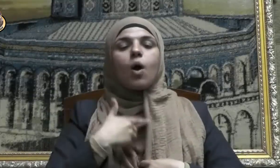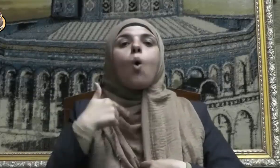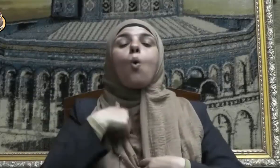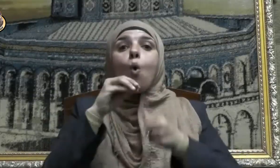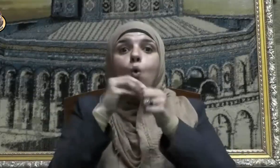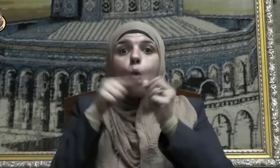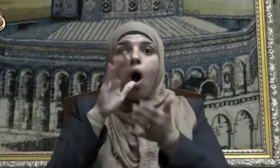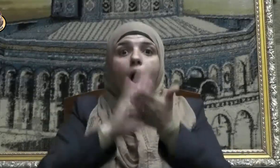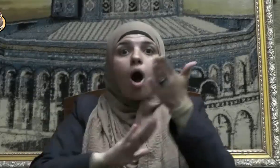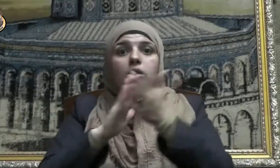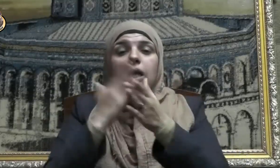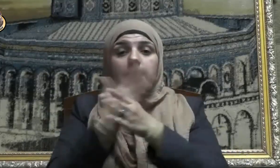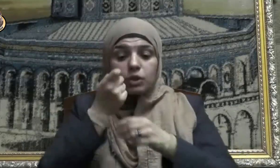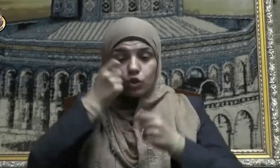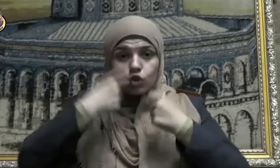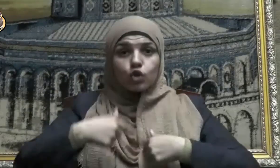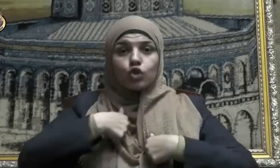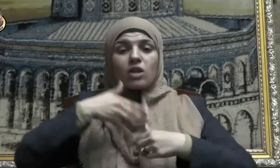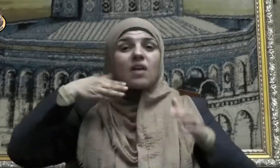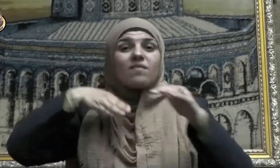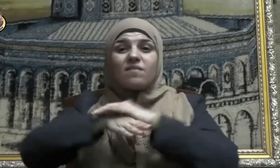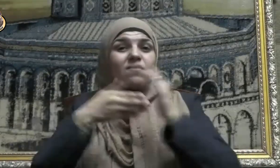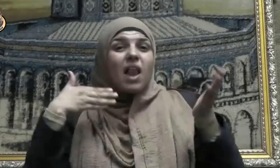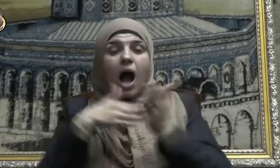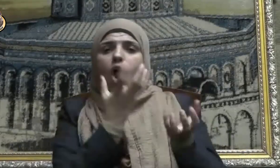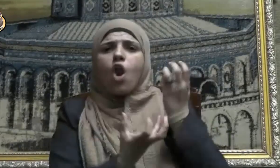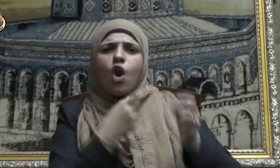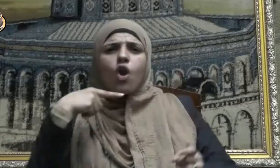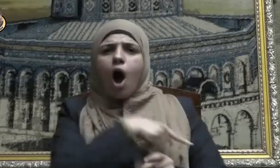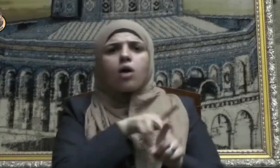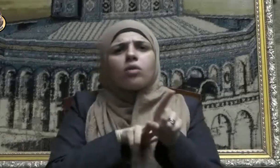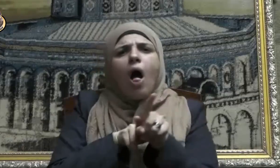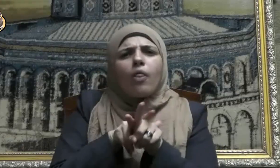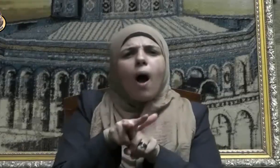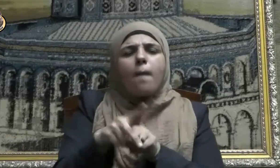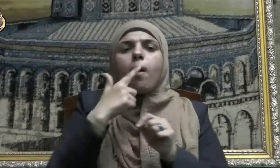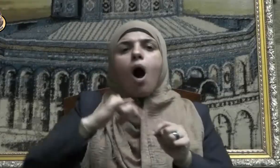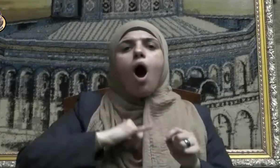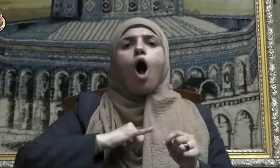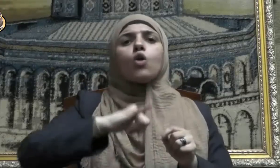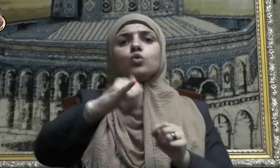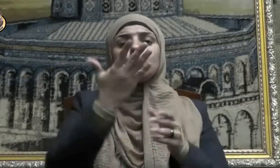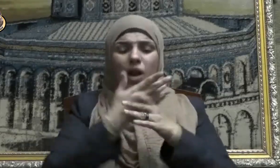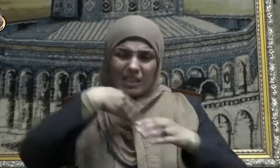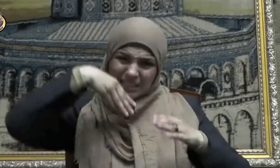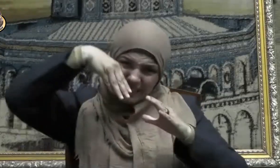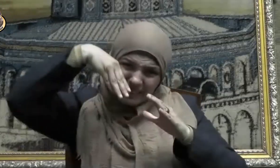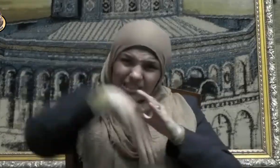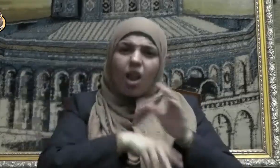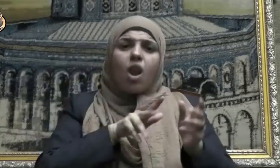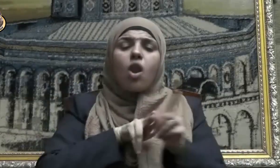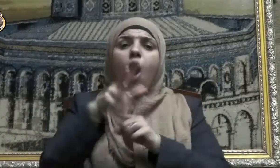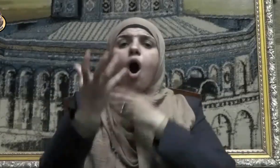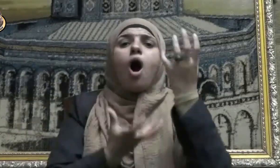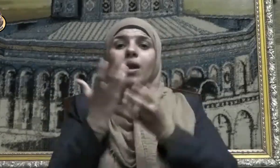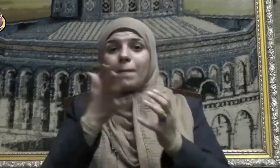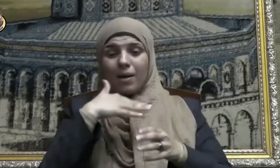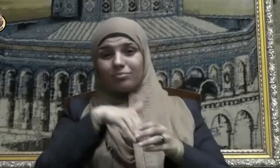يخلد صاحبه في النار بل يجعله في الدرك الأسفل منها يقول